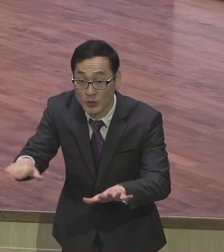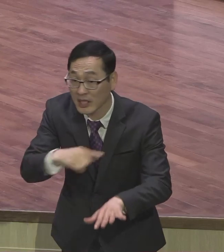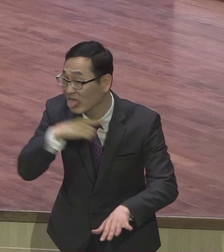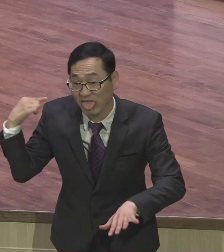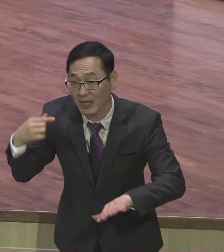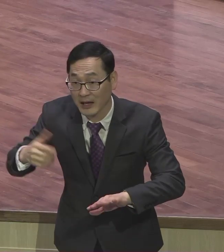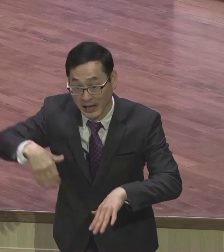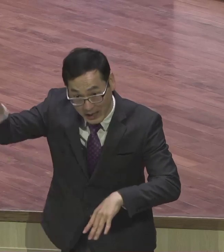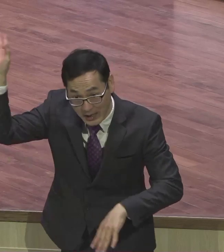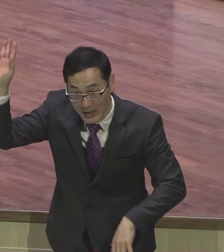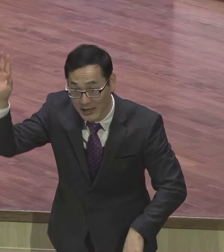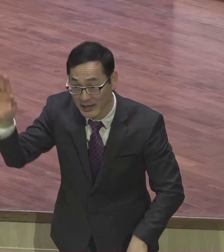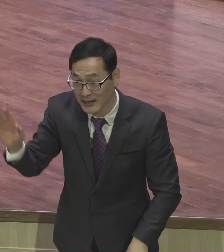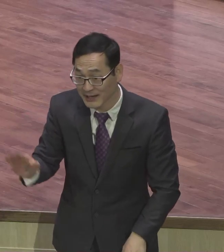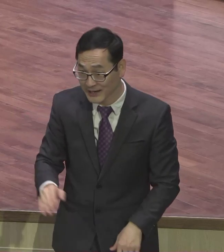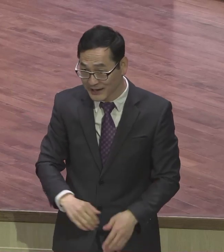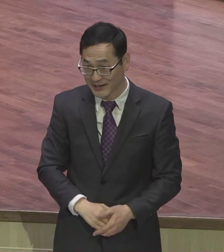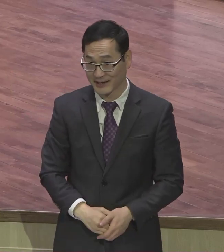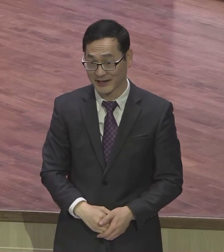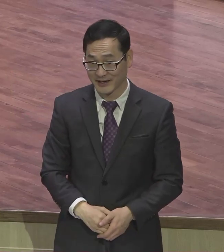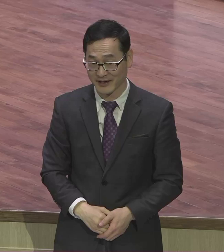그럼 어떻게 해요 꼬불치는 돈인데 어떻게 해